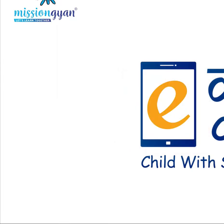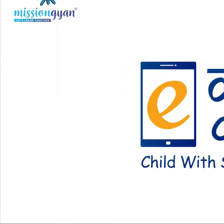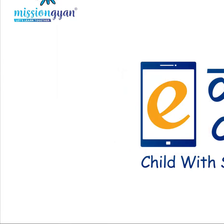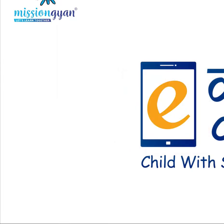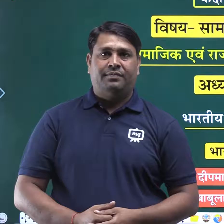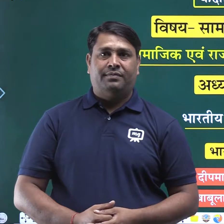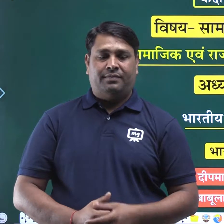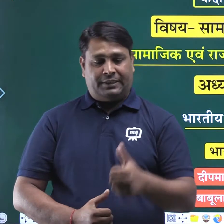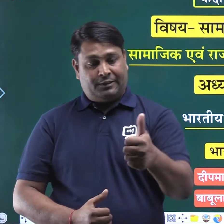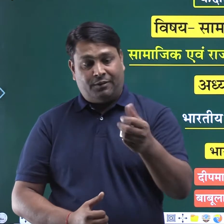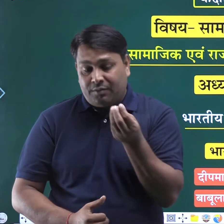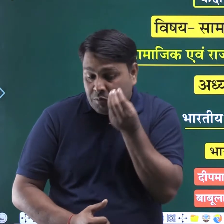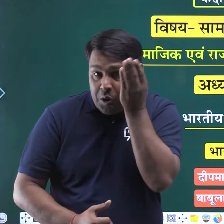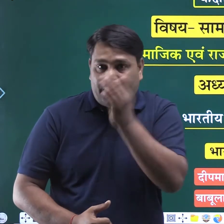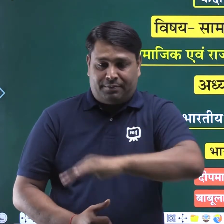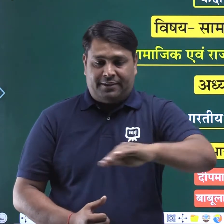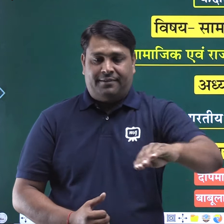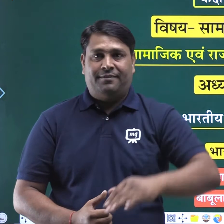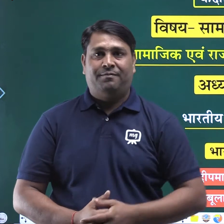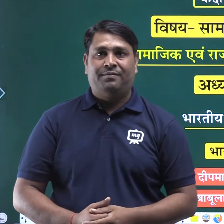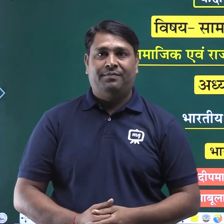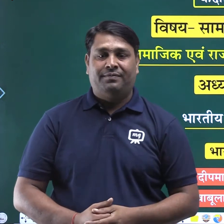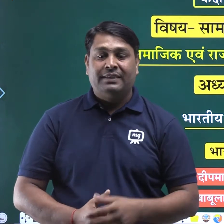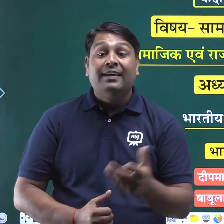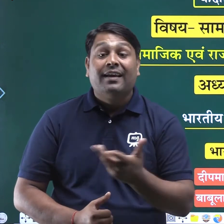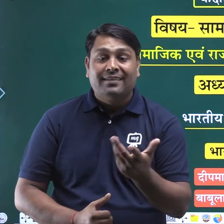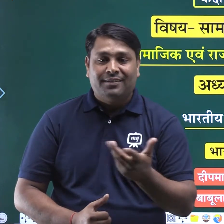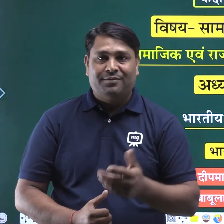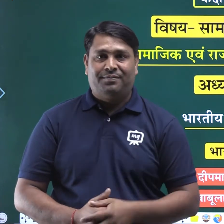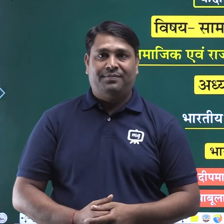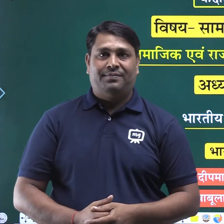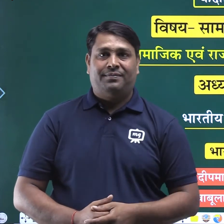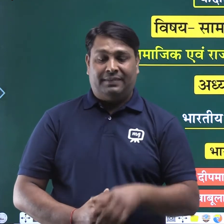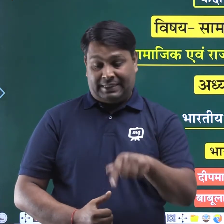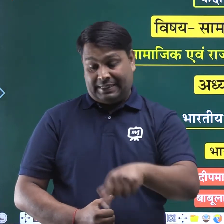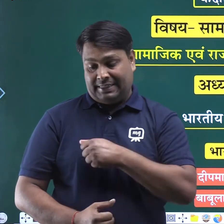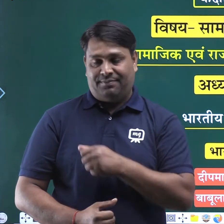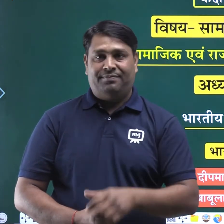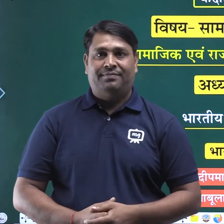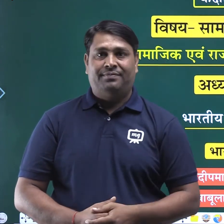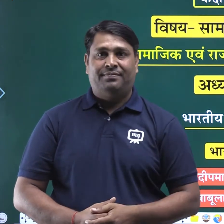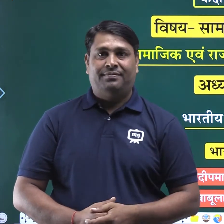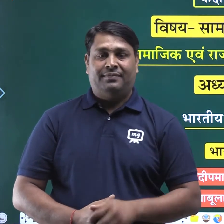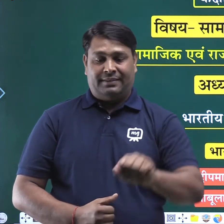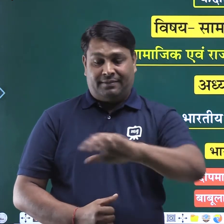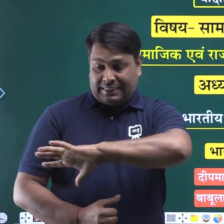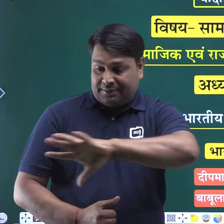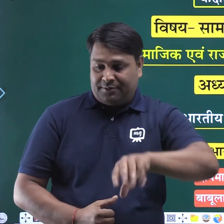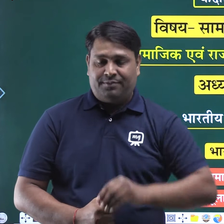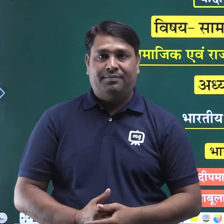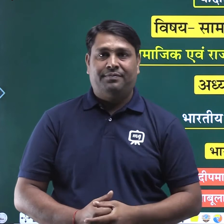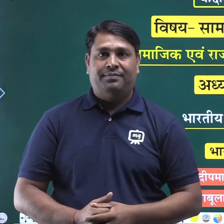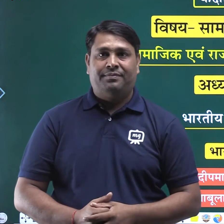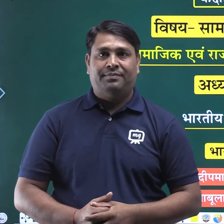गुट मॉर्निंग बच्चों कैसे हो आज हम आप सबको